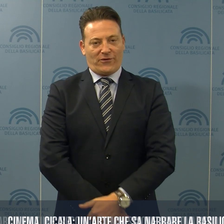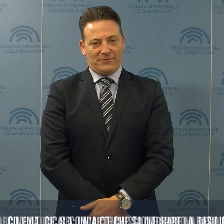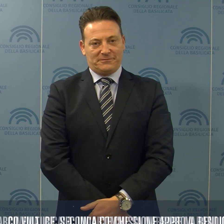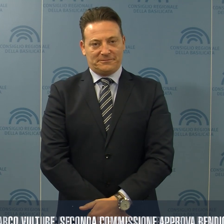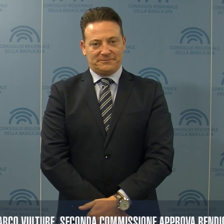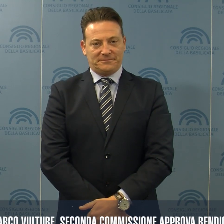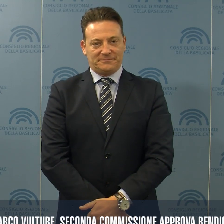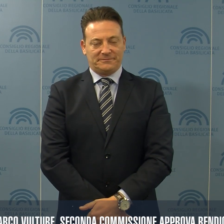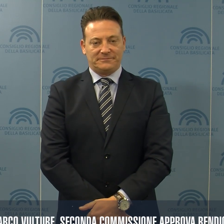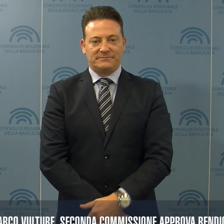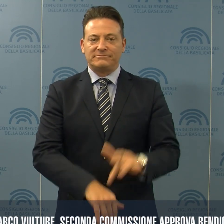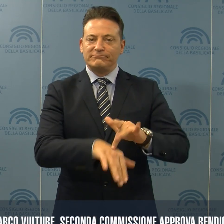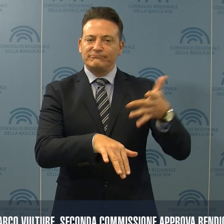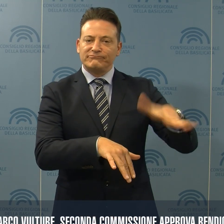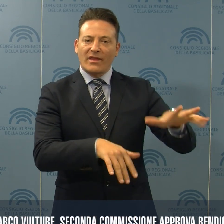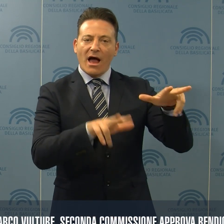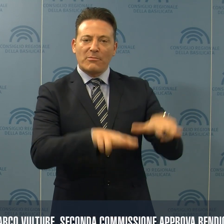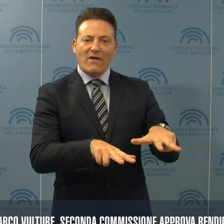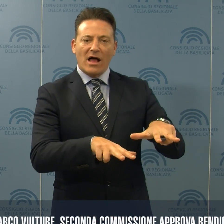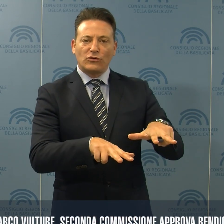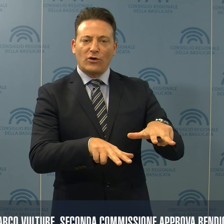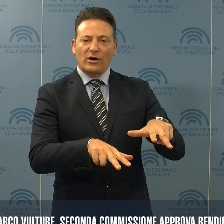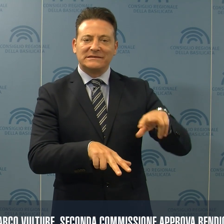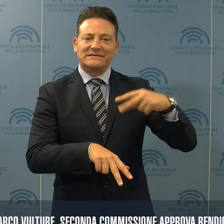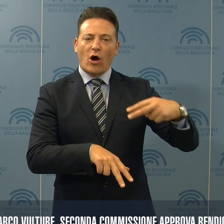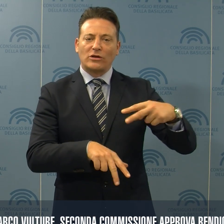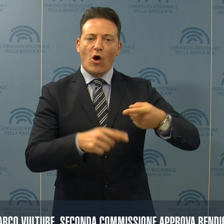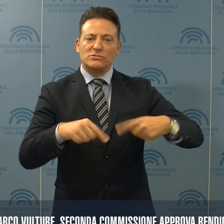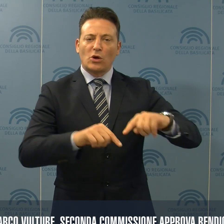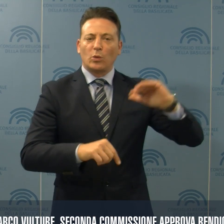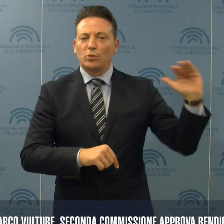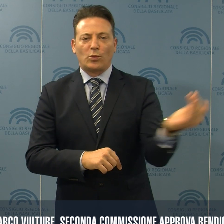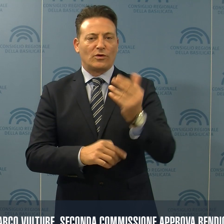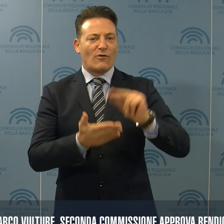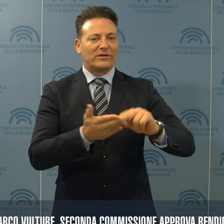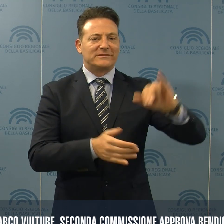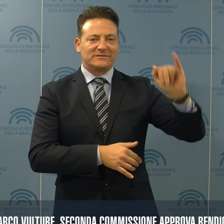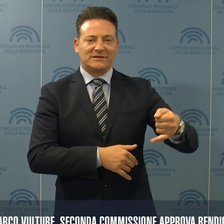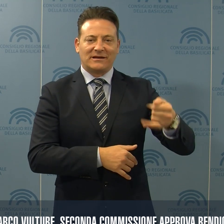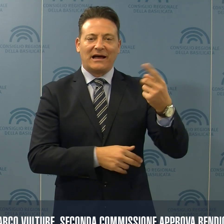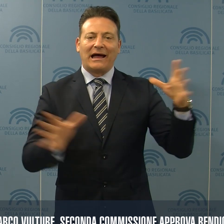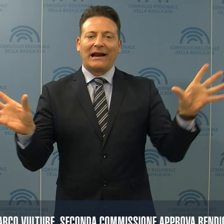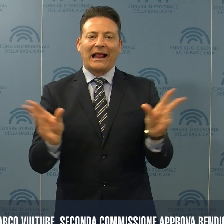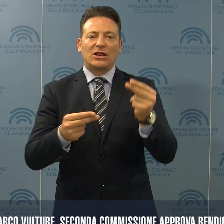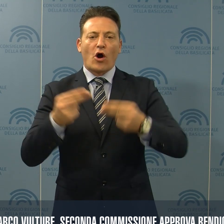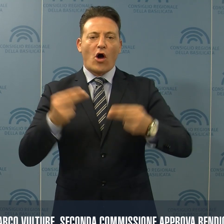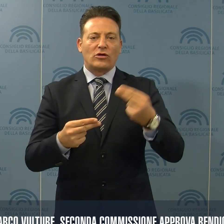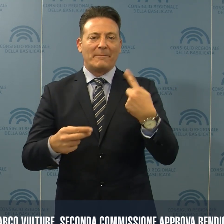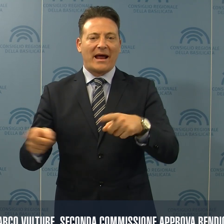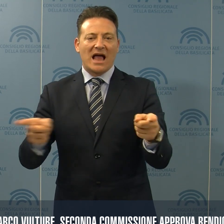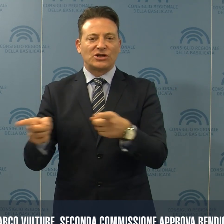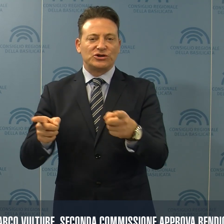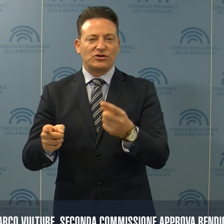E' stato approvato alla unanimità dalla seconda commissione il rendiconto per l'esercizio